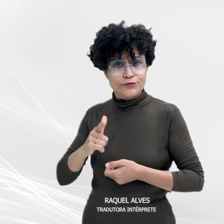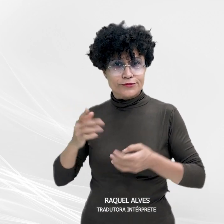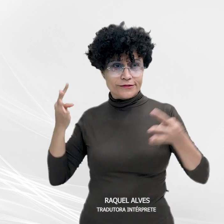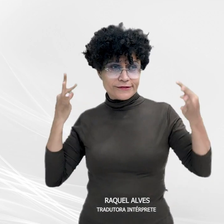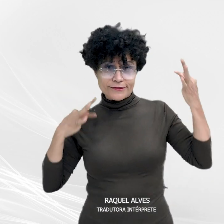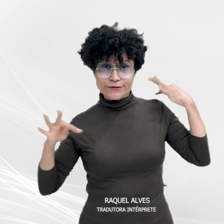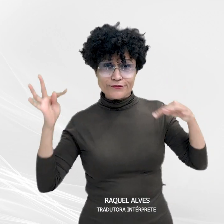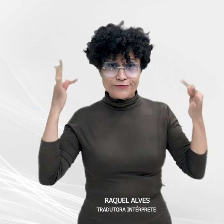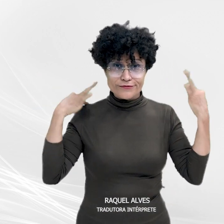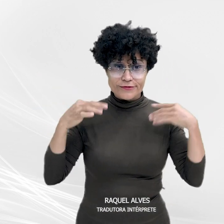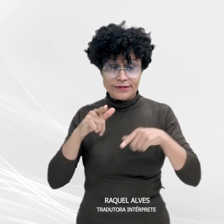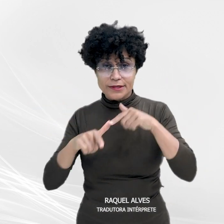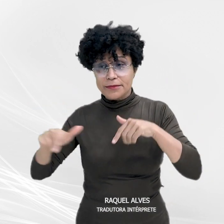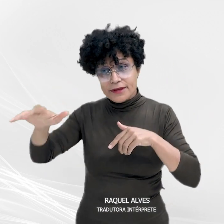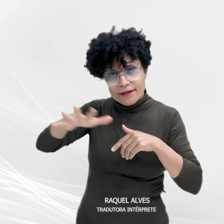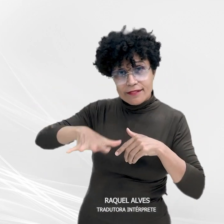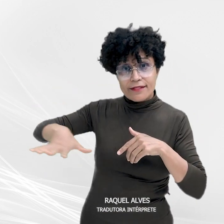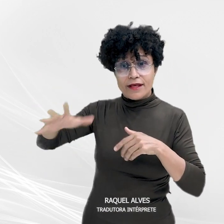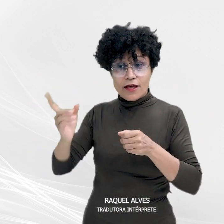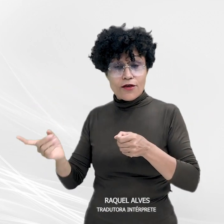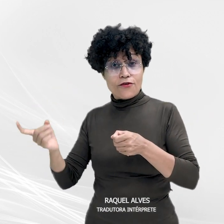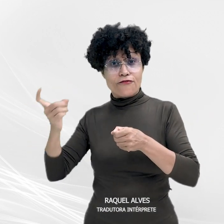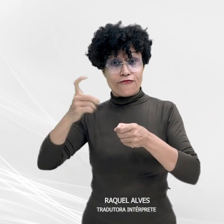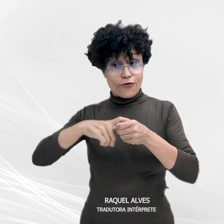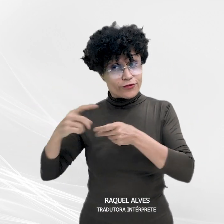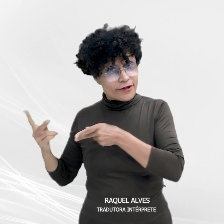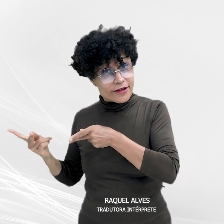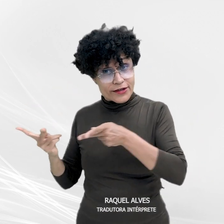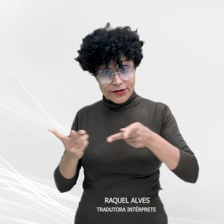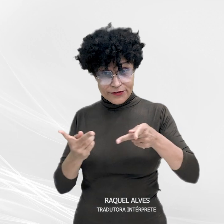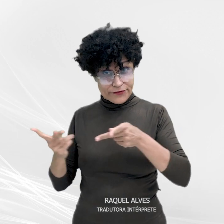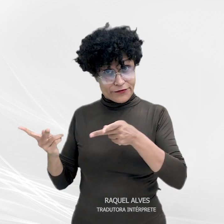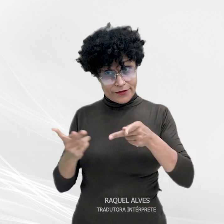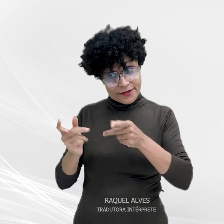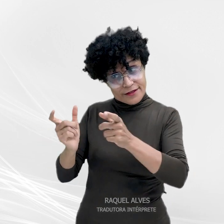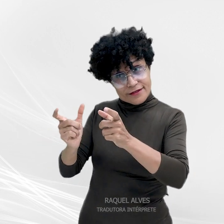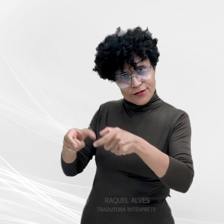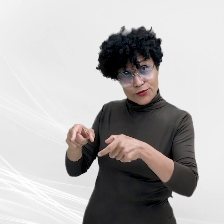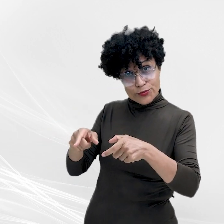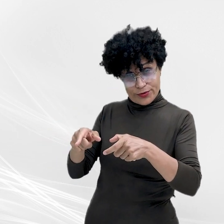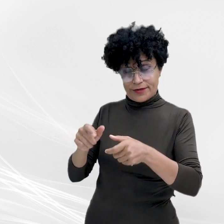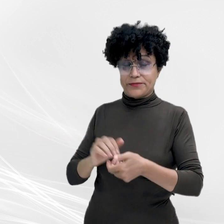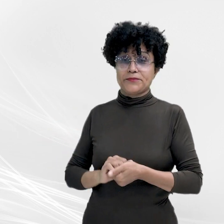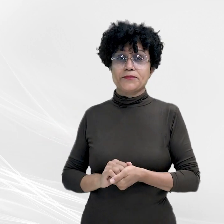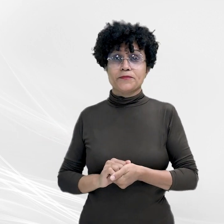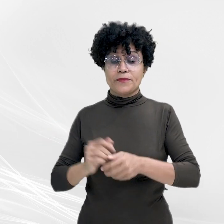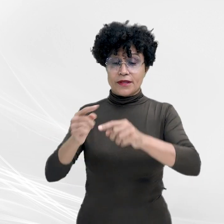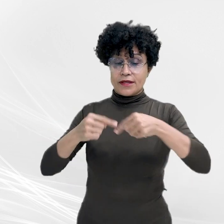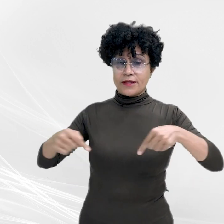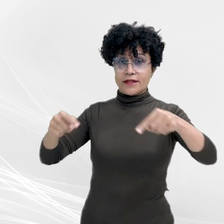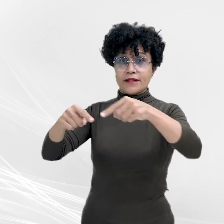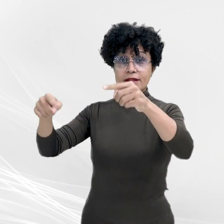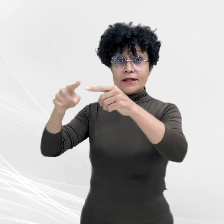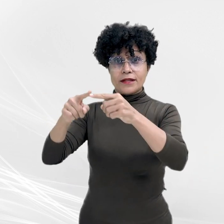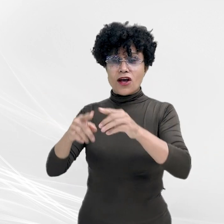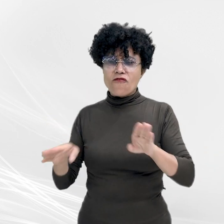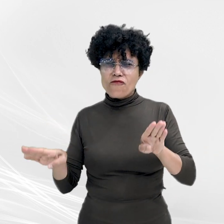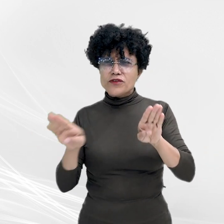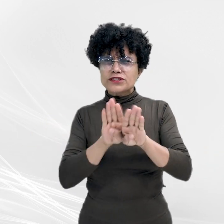turística na região e a retomada da visitação à Gruta da Lagoa Azul, interditada há cerca de 20